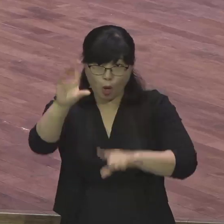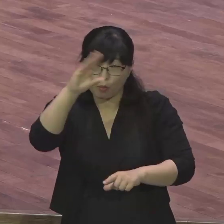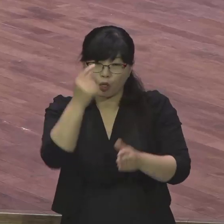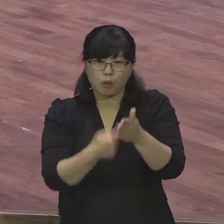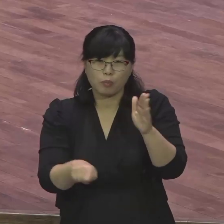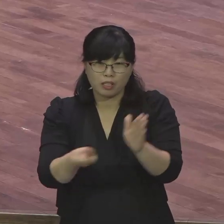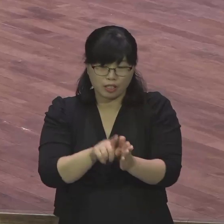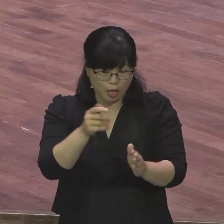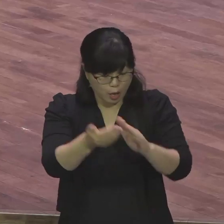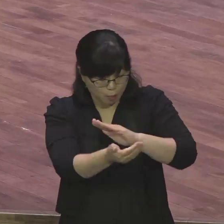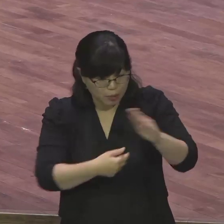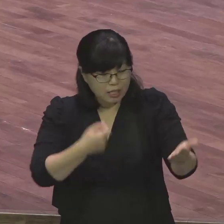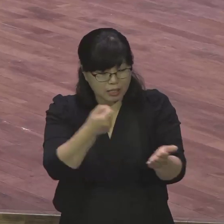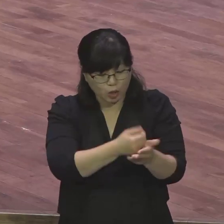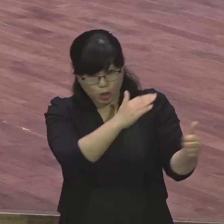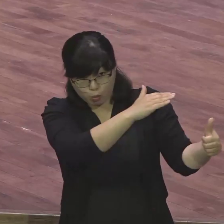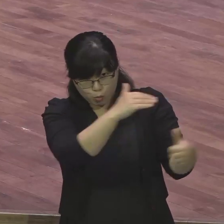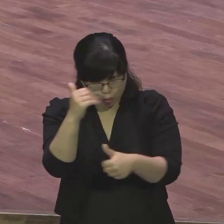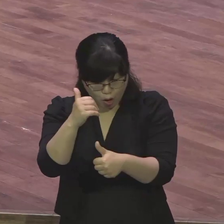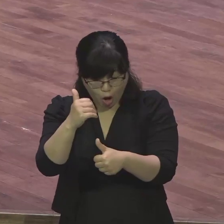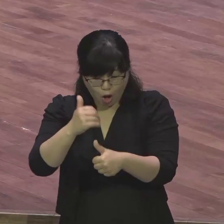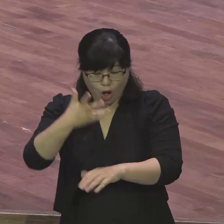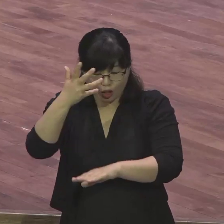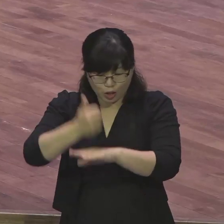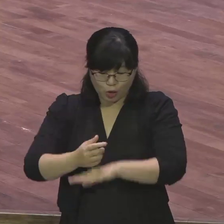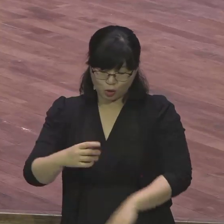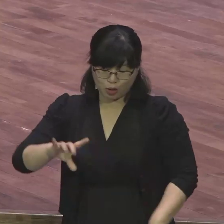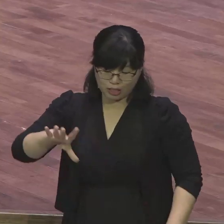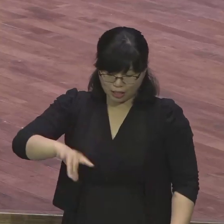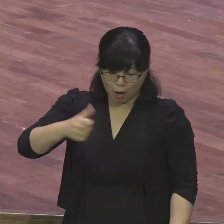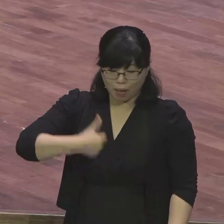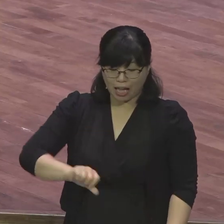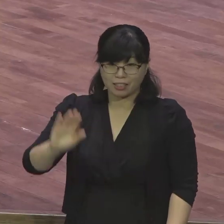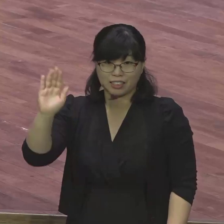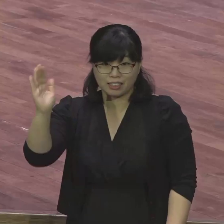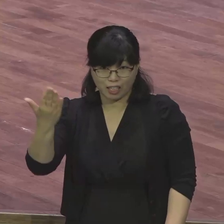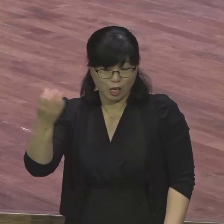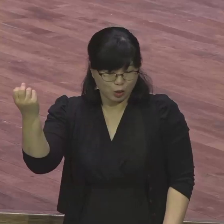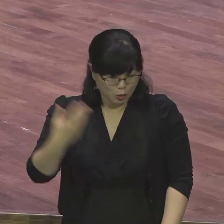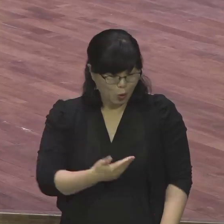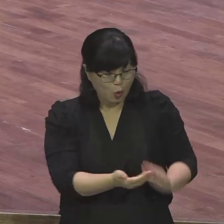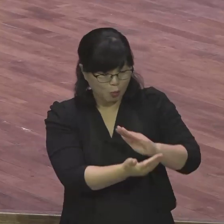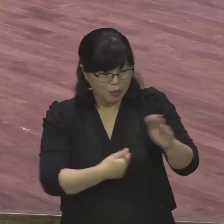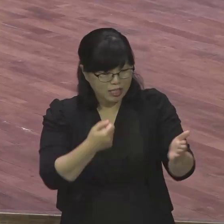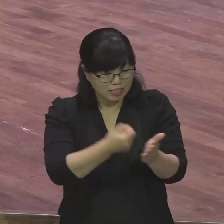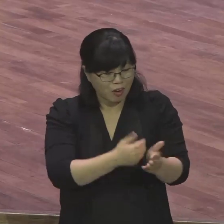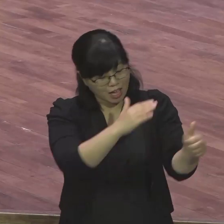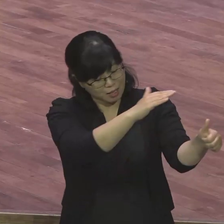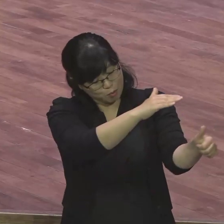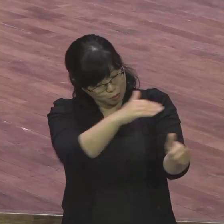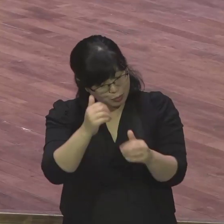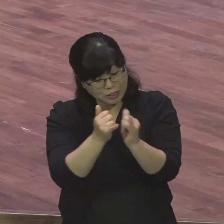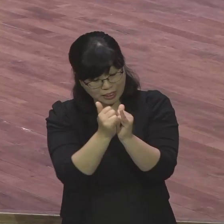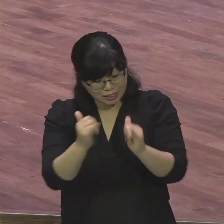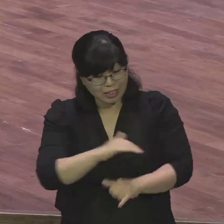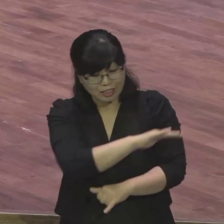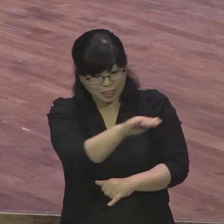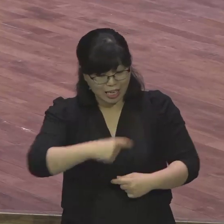맏아들이 되게 하려 하십니다 또 미리 정하신 그들을 또한 부르시고 부르신 그들을 또한 어렵게 하시고 어렵다 하신 그들을 또한